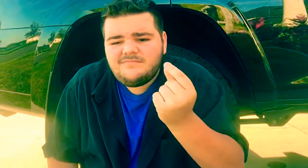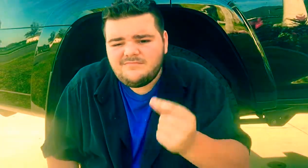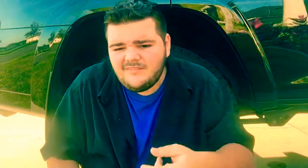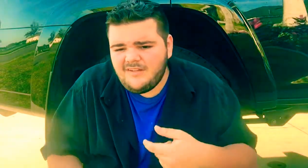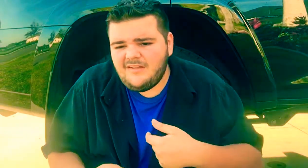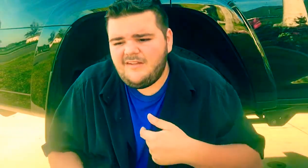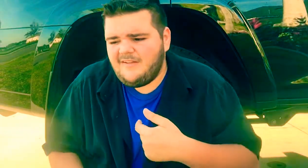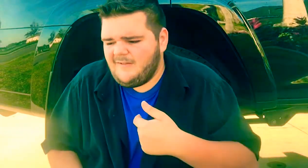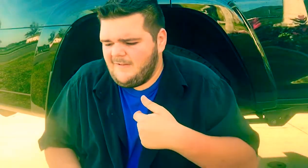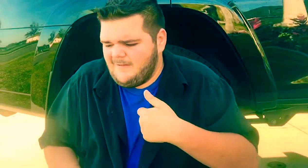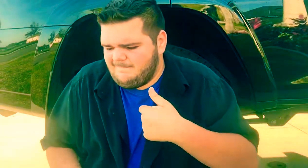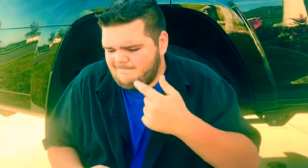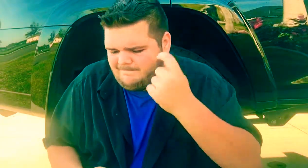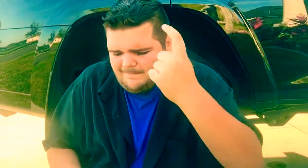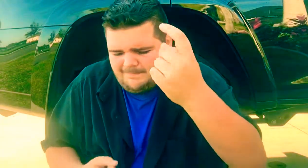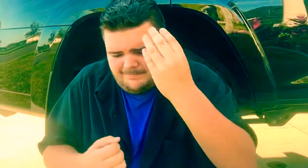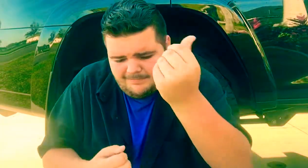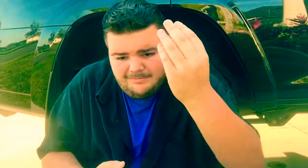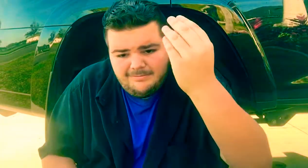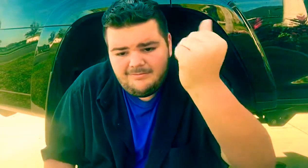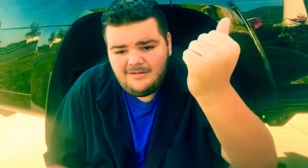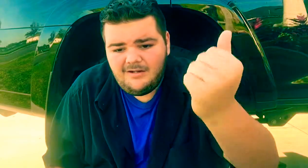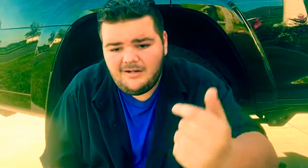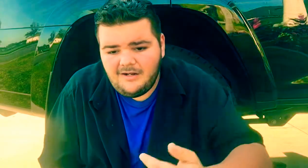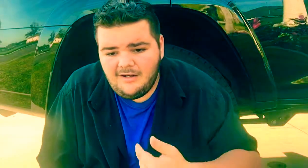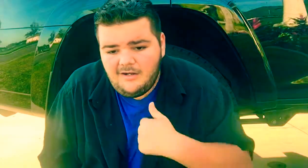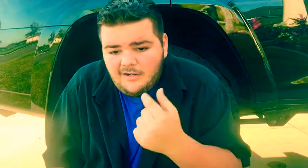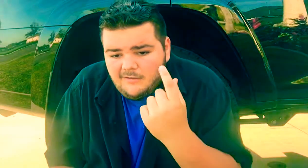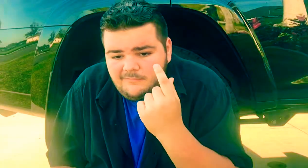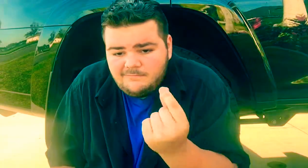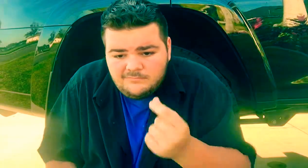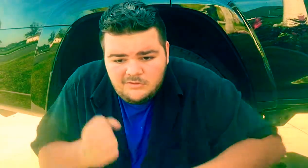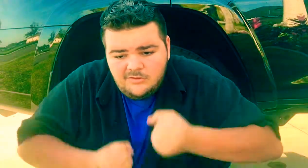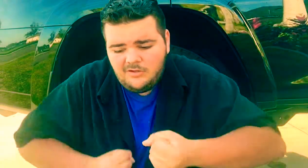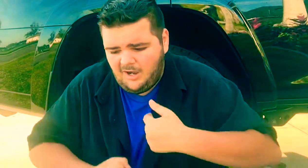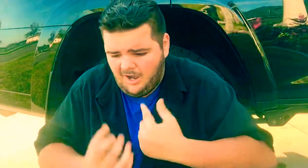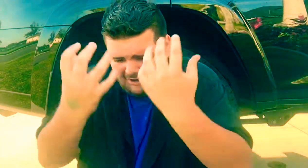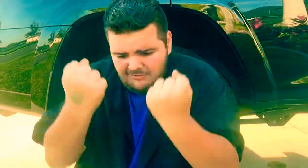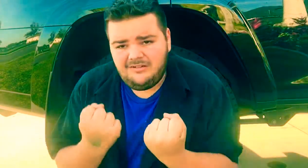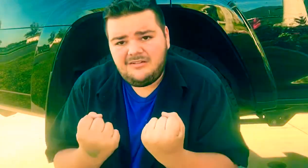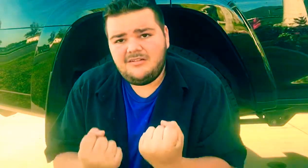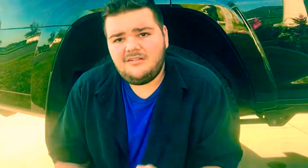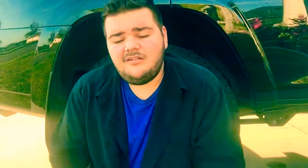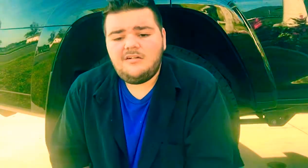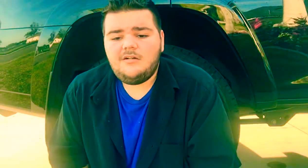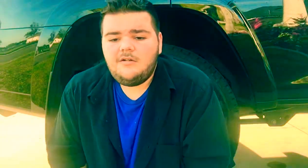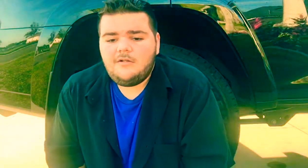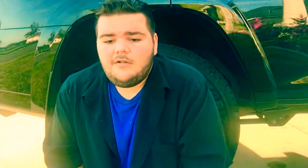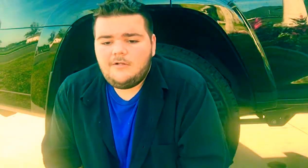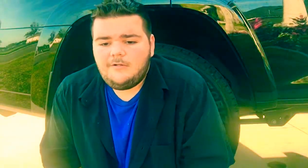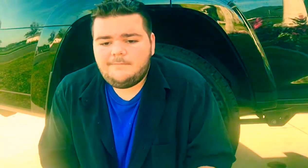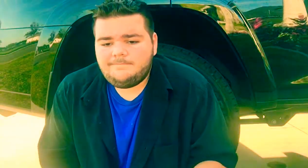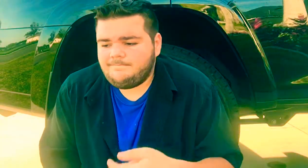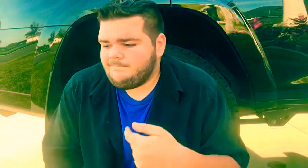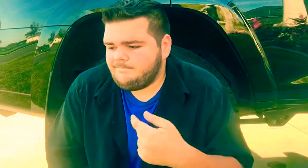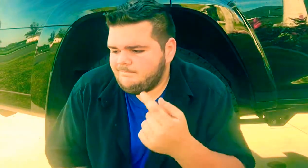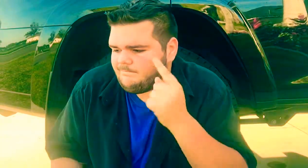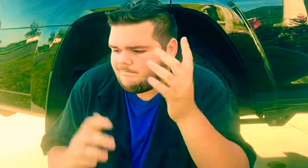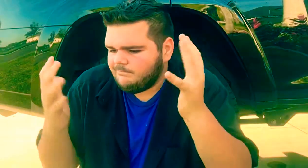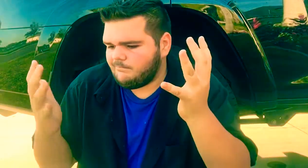もすぐ覚めるDream 走ってみても同じとこ答えはなくて